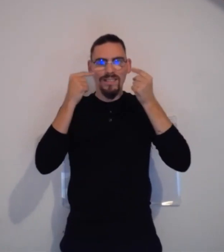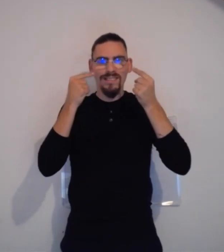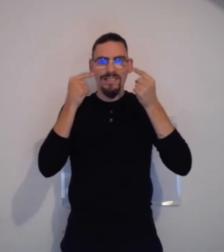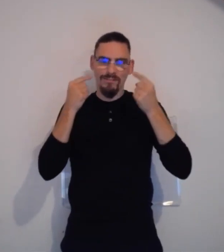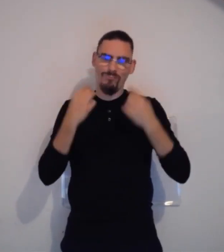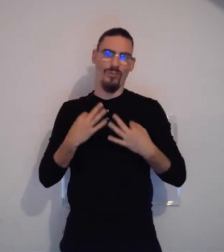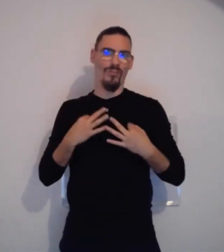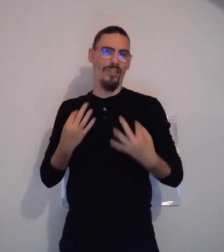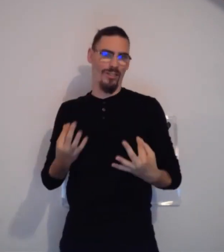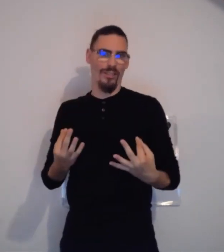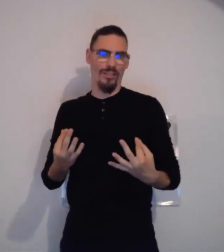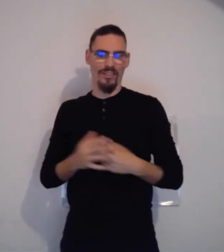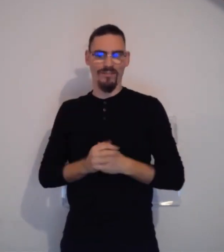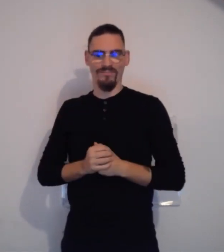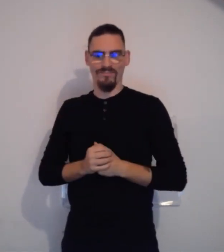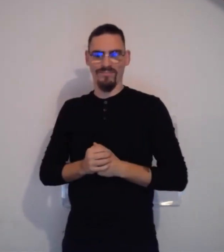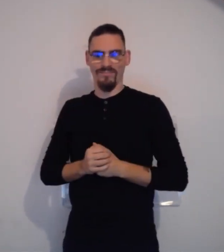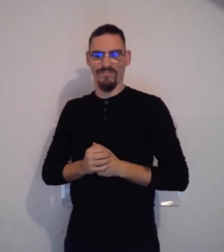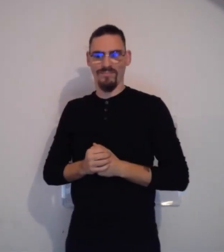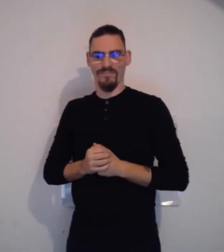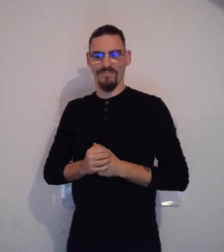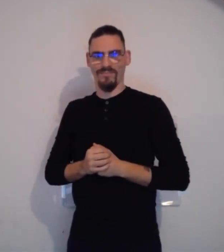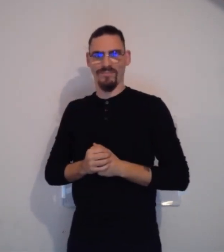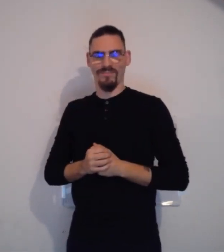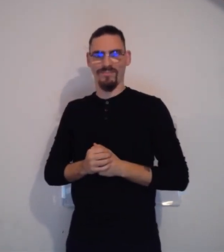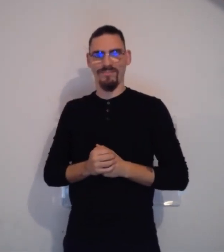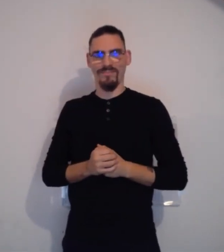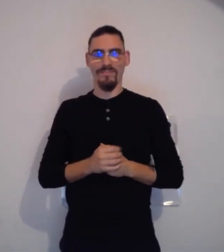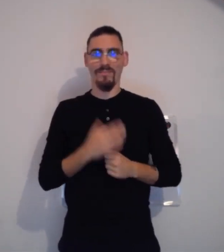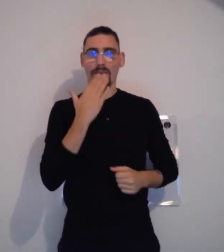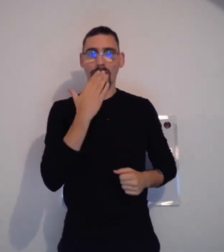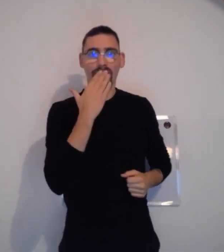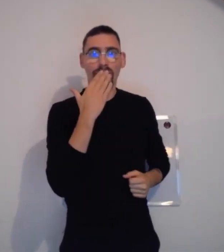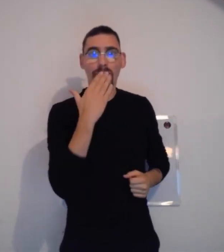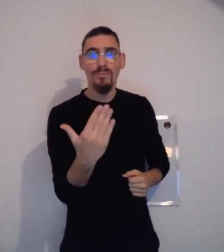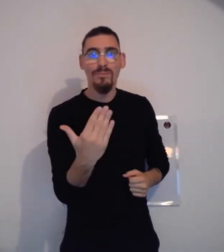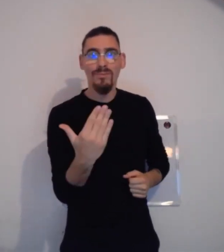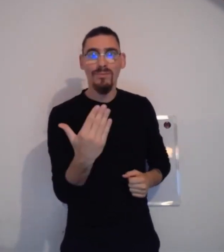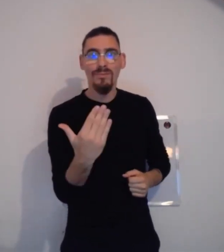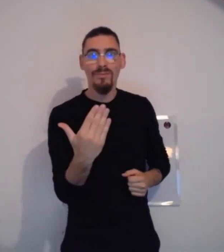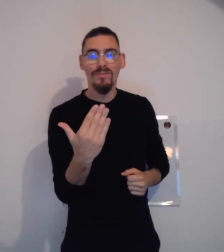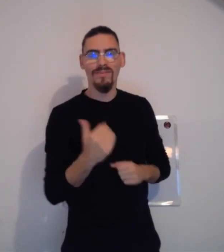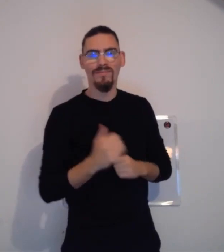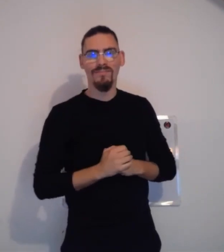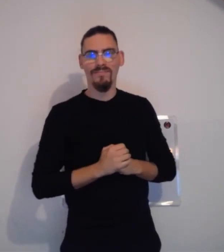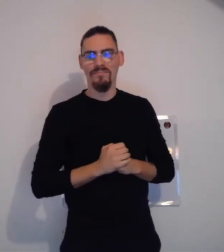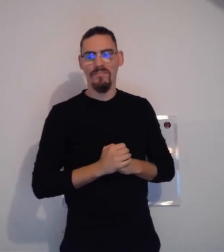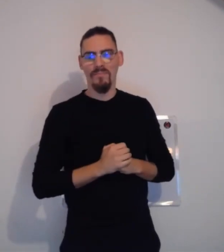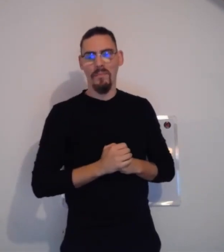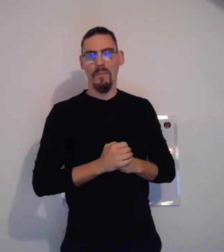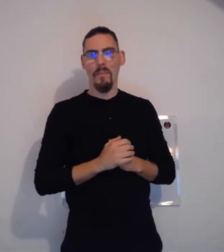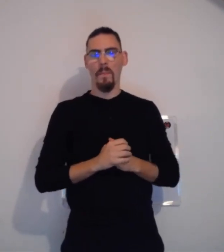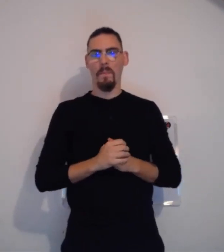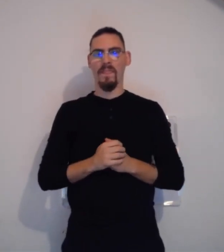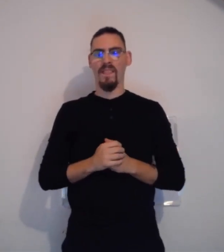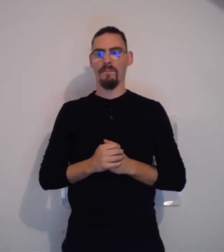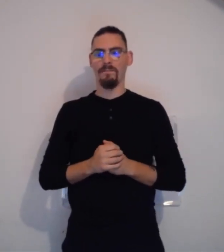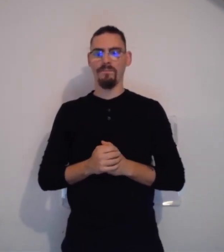C'est vrai qu'en général, on est tout le temps en train de sourire. C'est plutôt neutre. Pour « bonjour », par exemple,